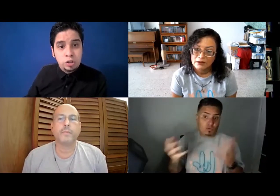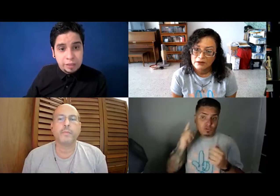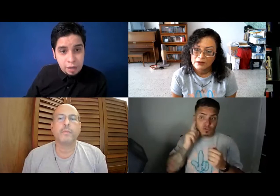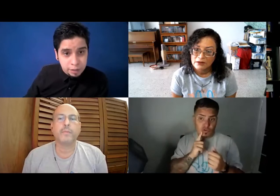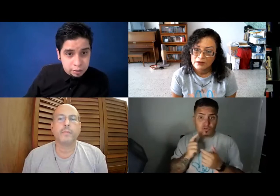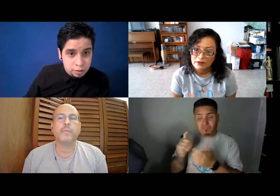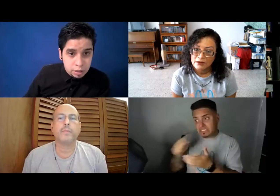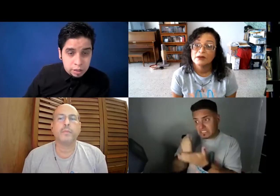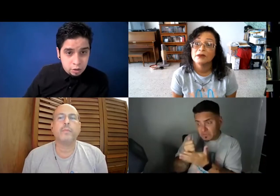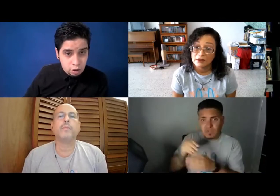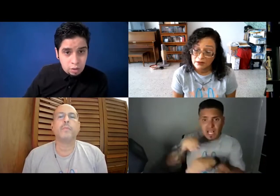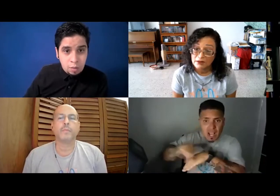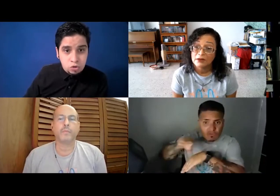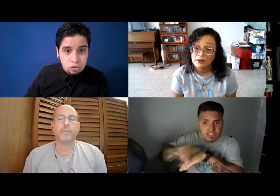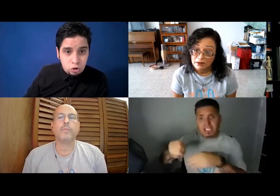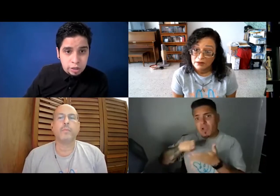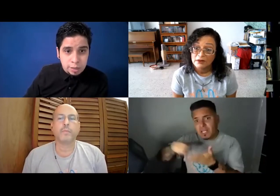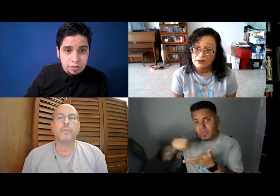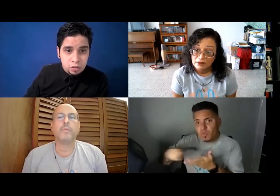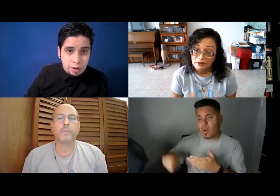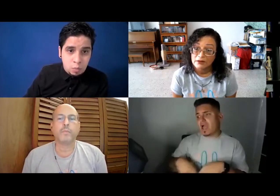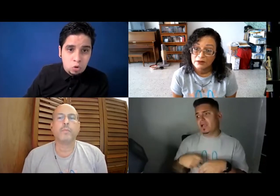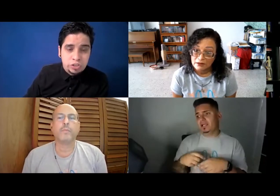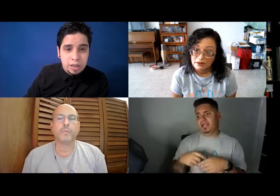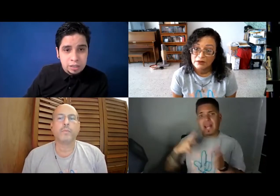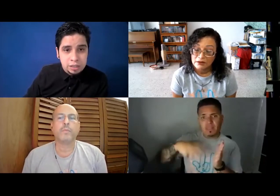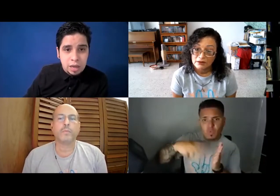-intérprete que yo he ayudado a muchos sordos en este proceso, ¿verdad? Como consejería,